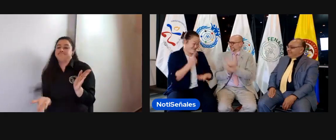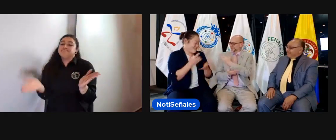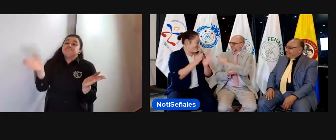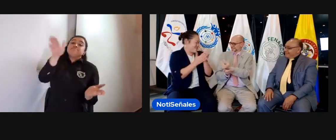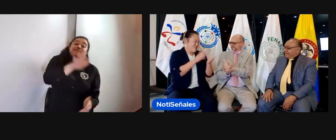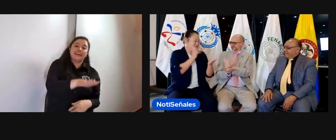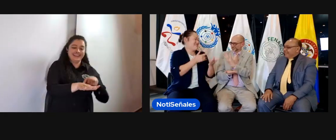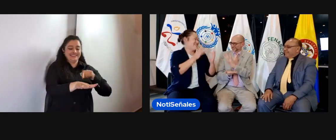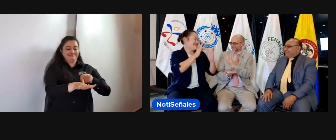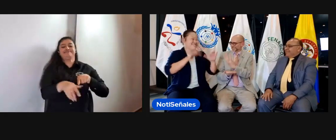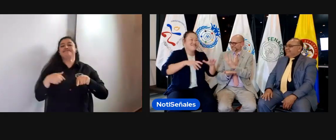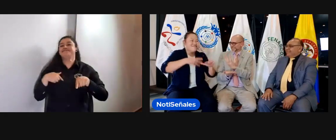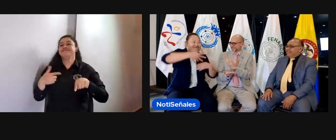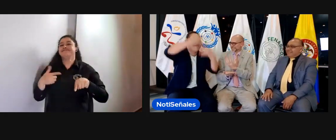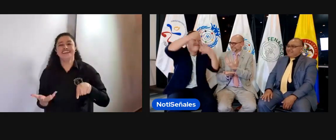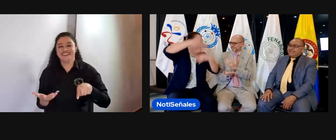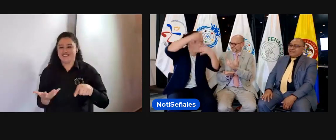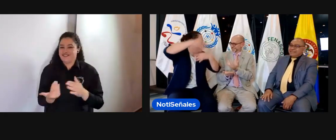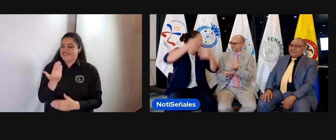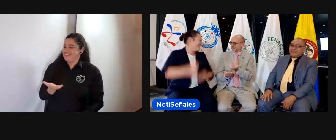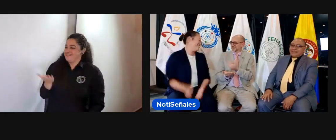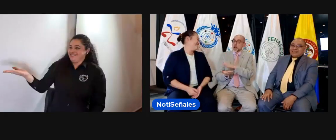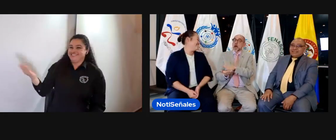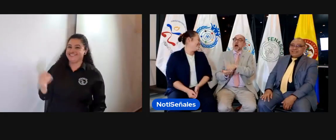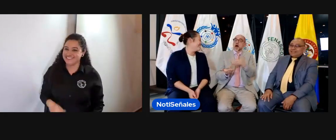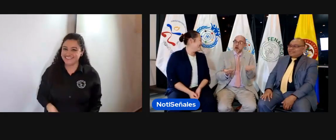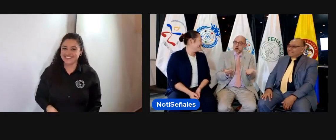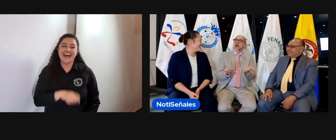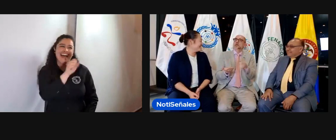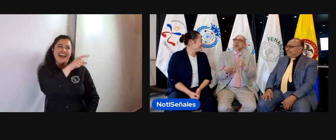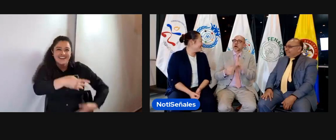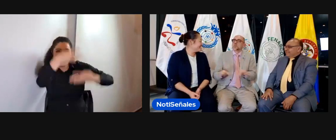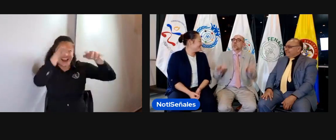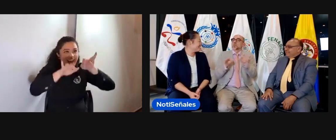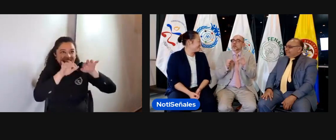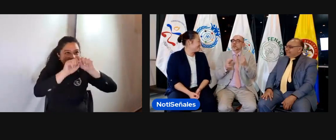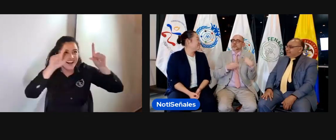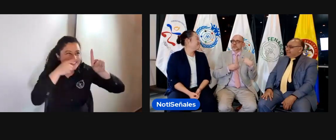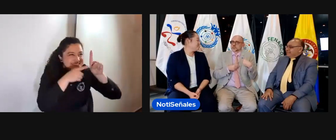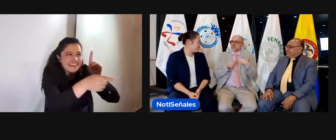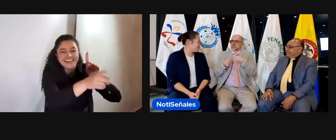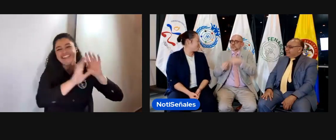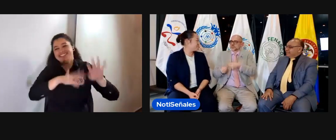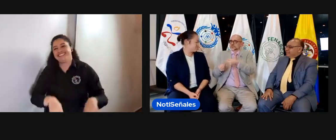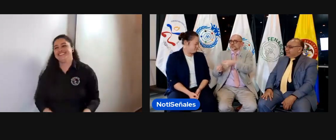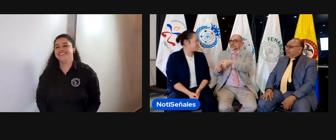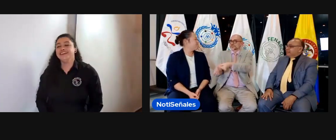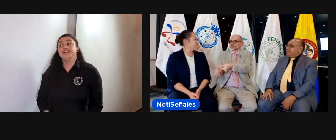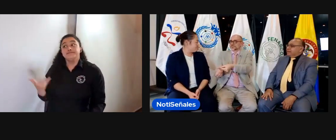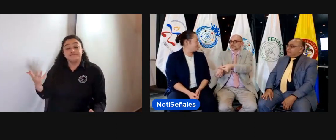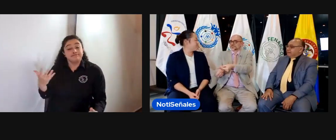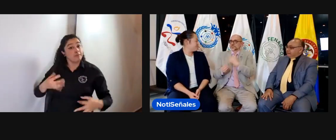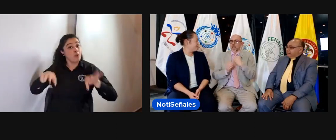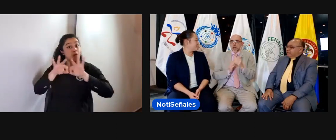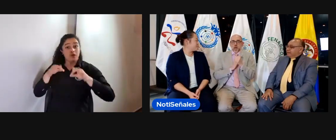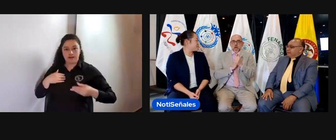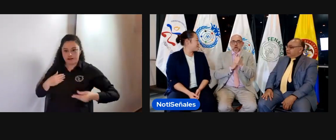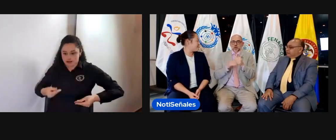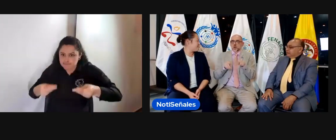capítulo, ¿no? Ahora tú estás ahora. Yo ya voy saliendo en los créditos, dice Elizabeth. Bueno, y es esa herencia, esa